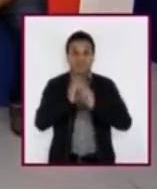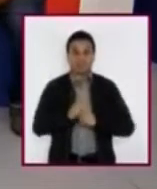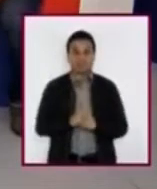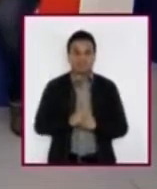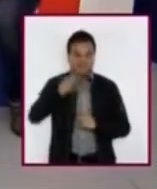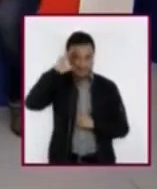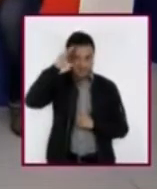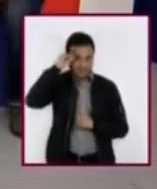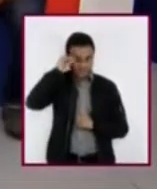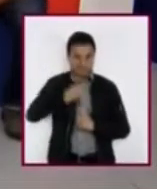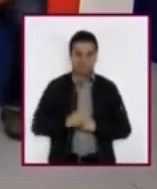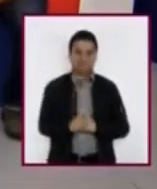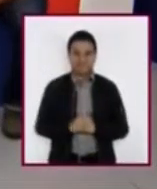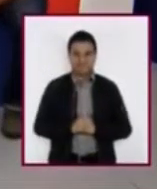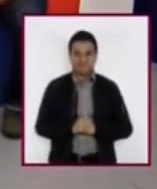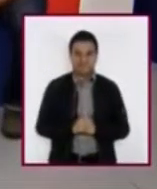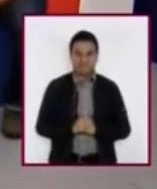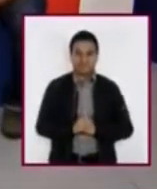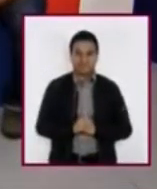Antonio Sacros.